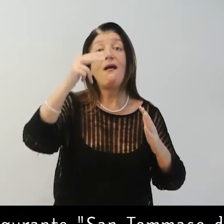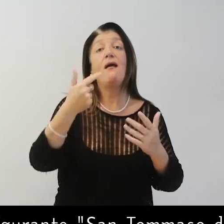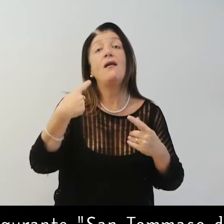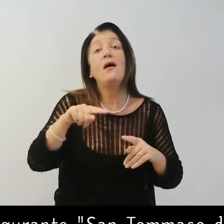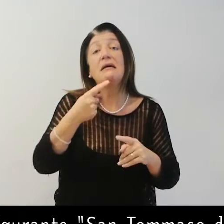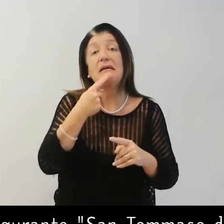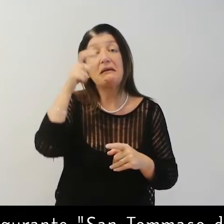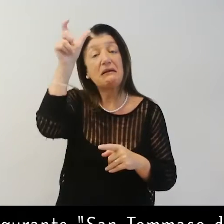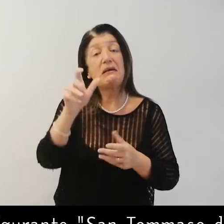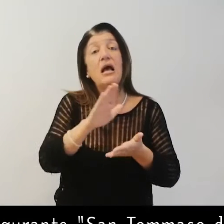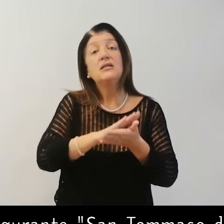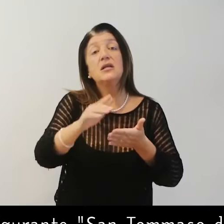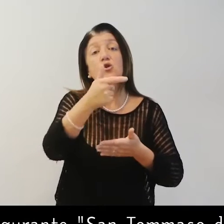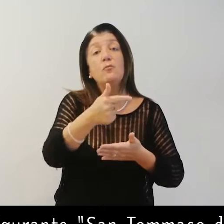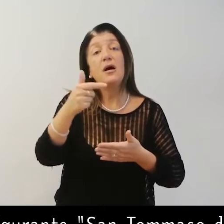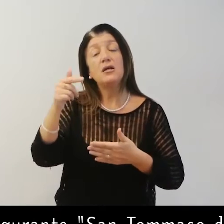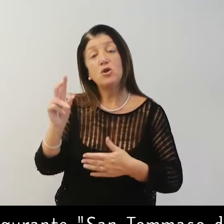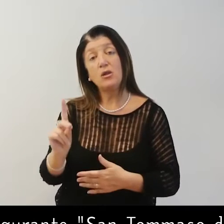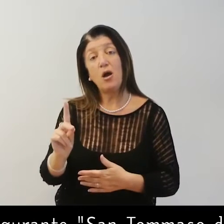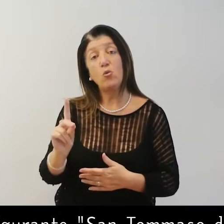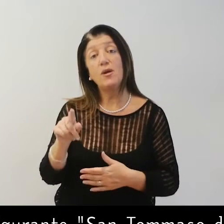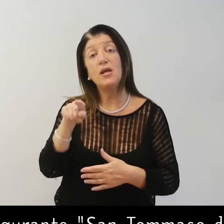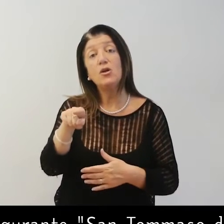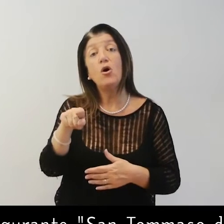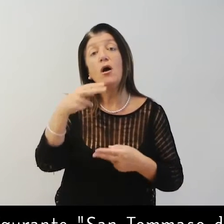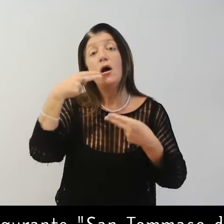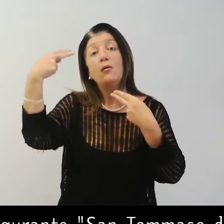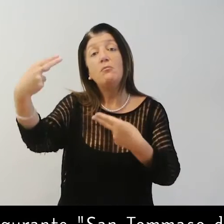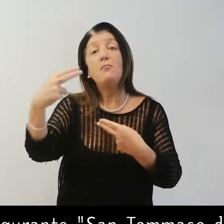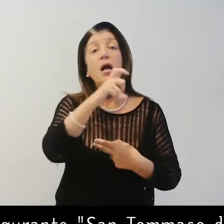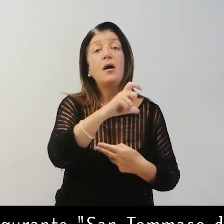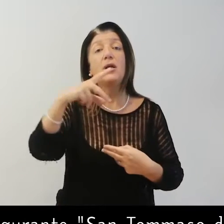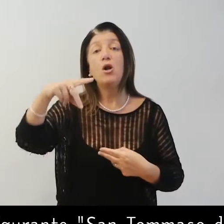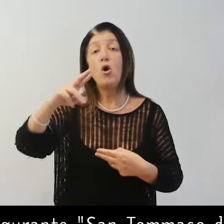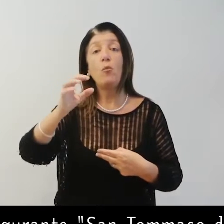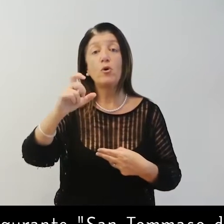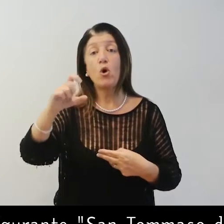La tela, raffigurante San Tommaso d'Aquino, è attribuita a Camilo Procaccini.